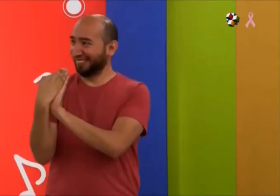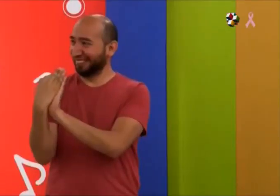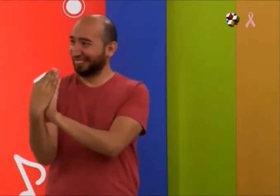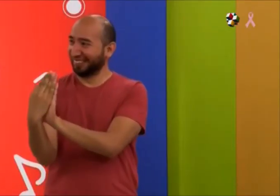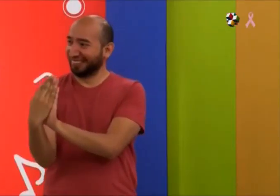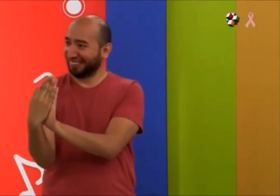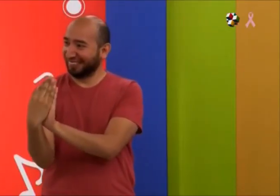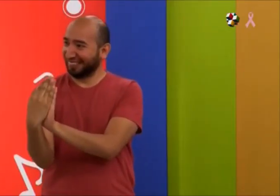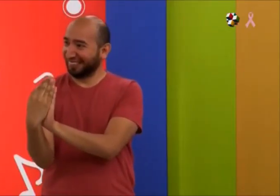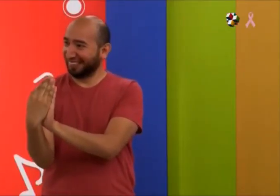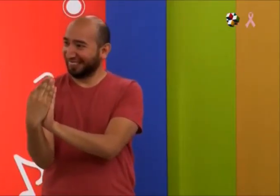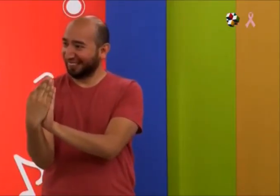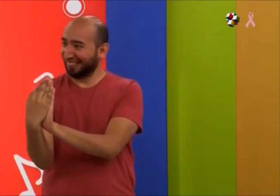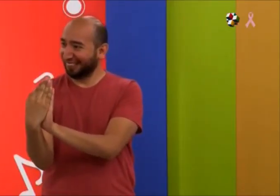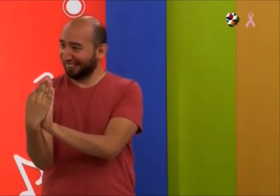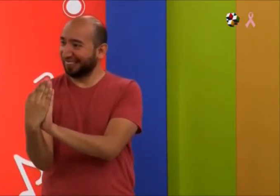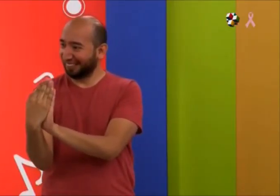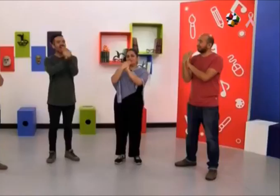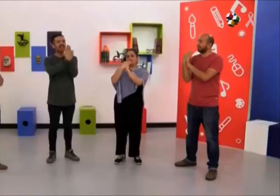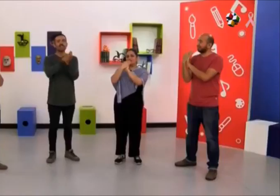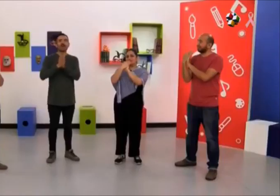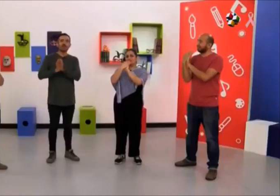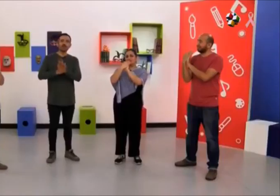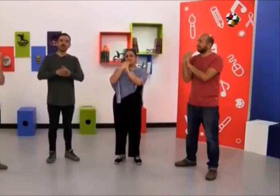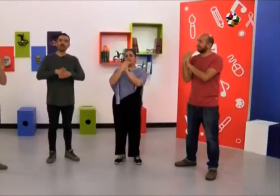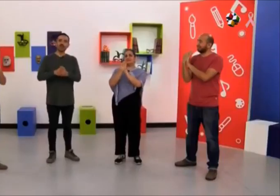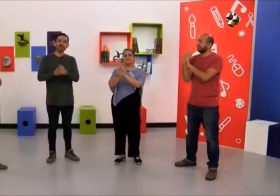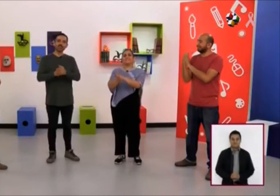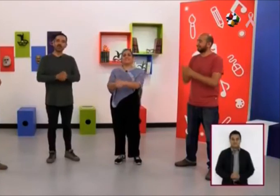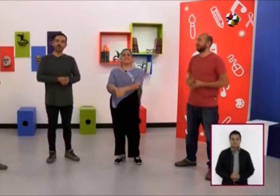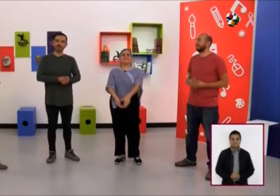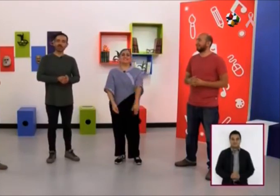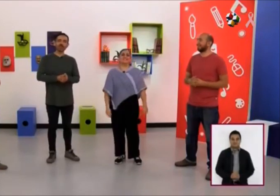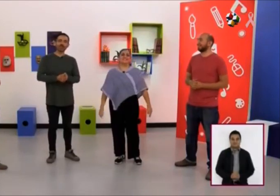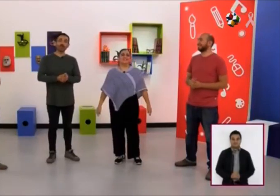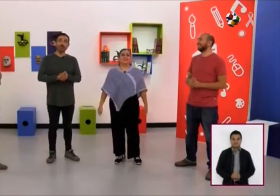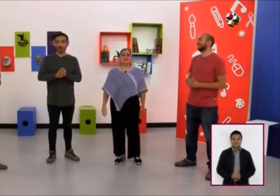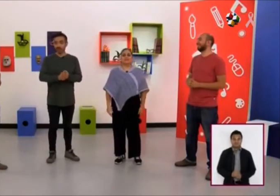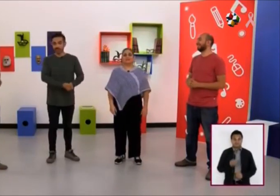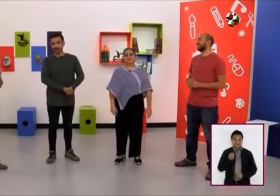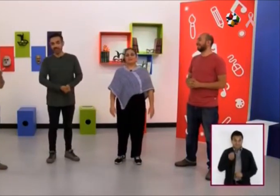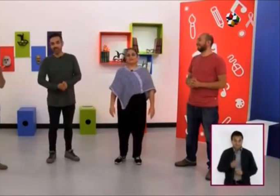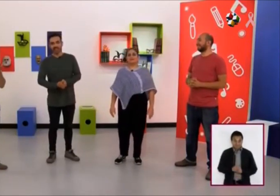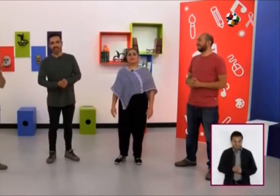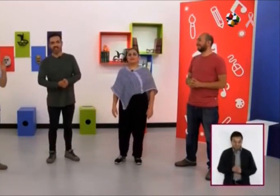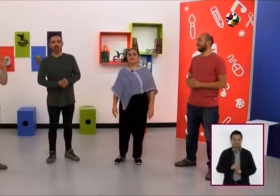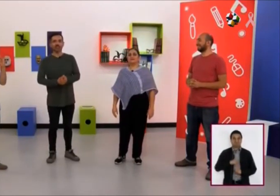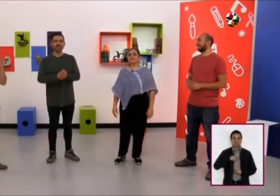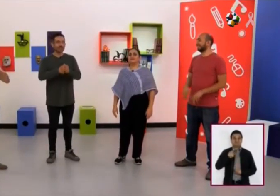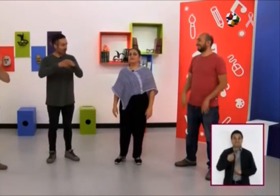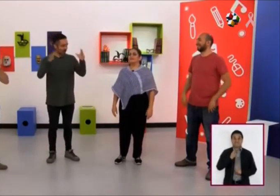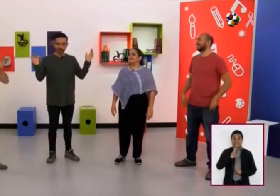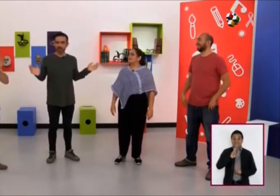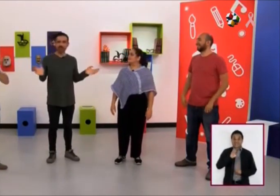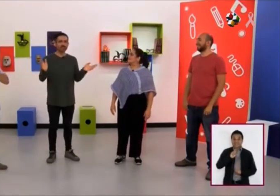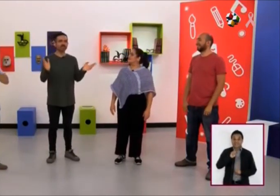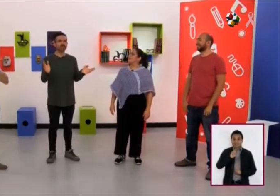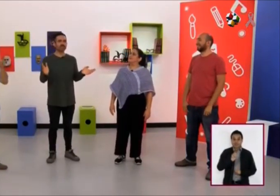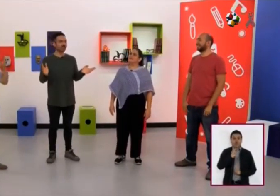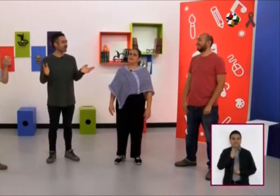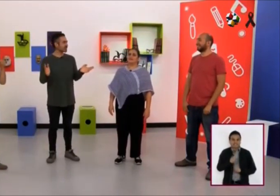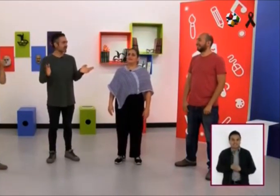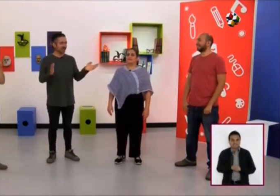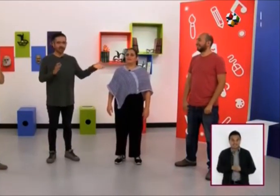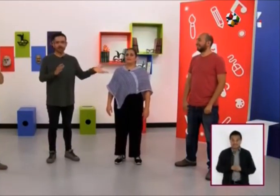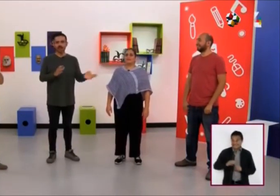Bien, bien, bien. Entonces, así, así. Pues con todo esto les proponemos un reto en casa y que es que utilicen todas estas palabras